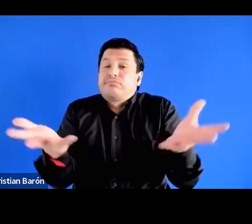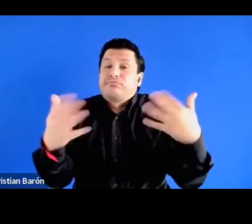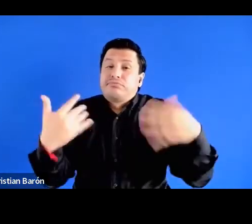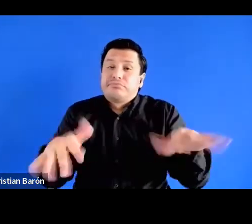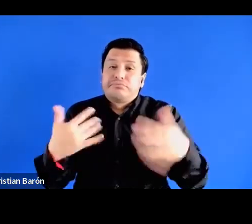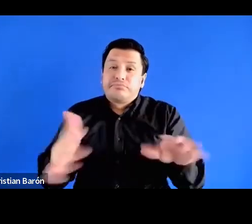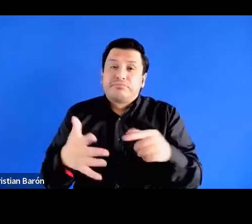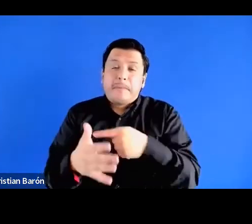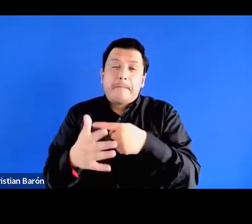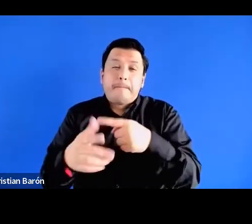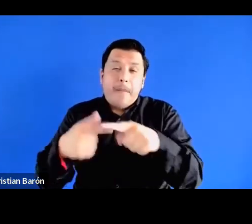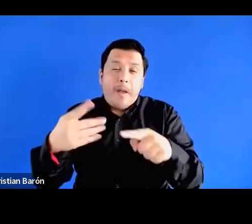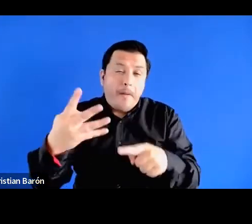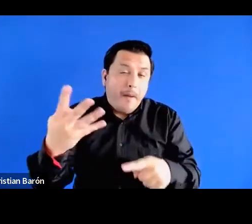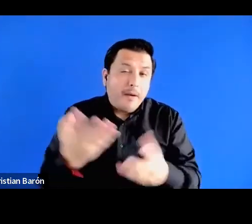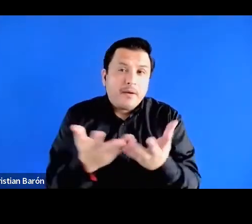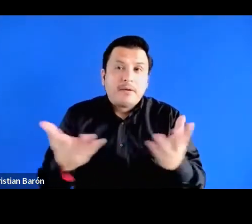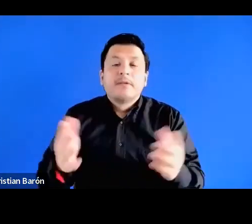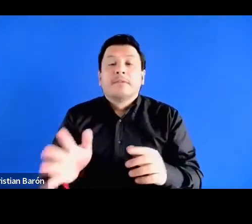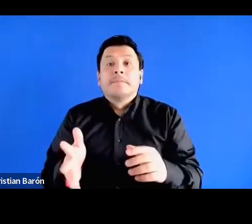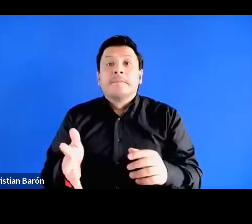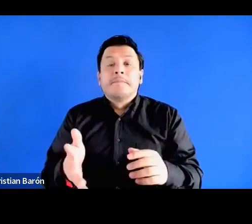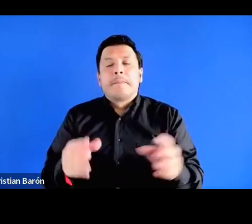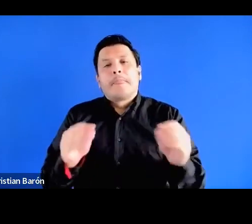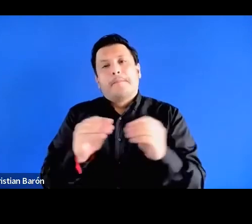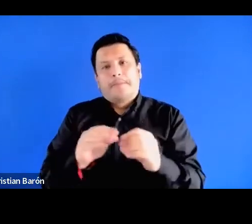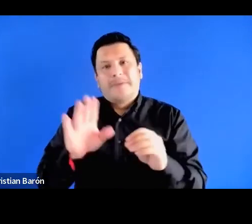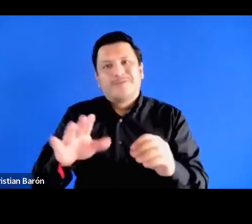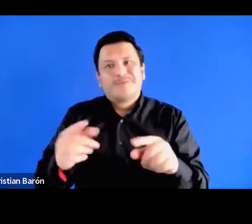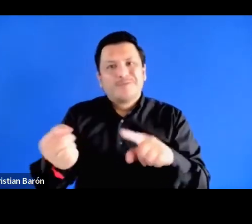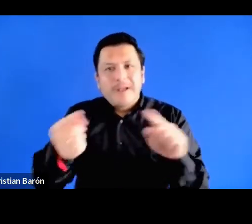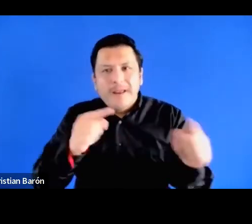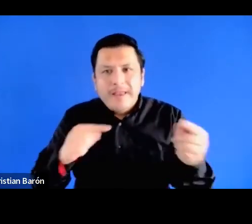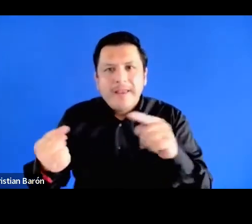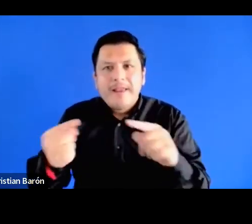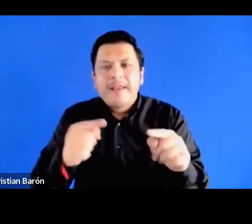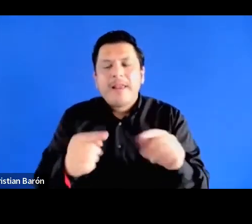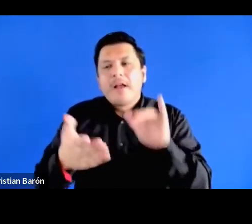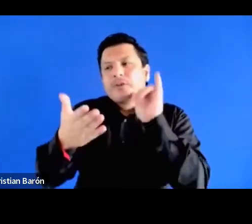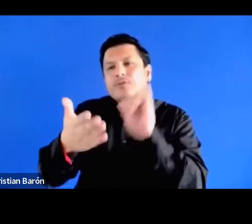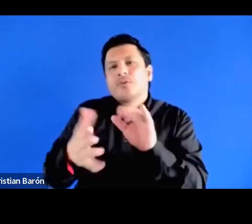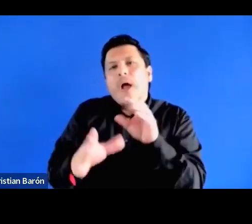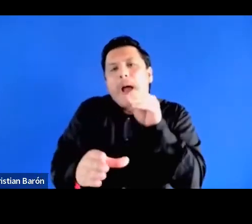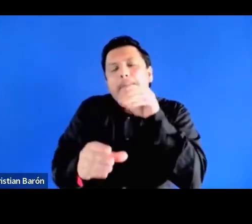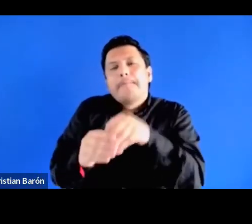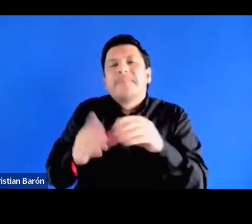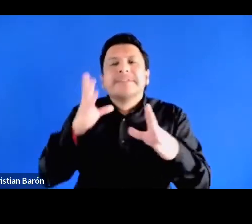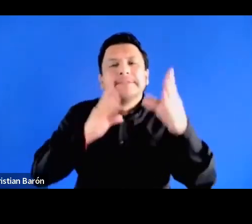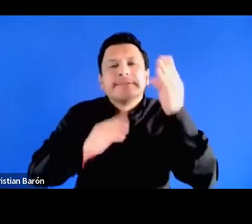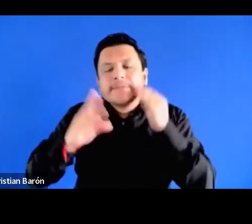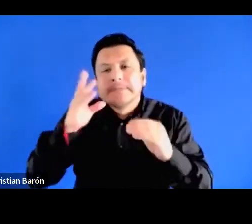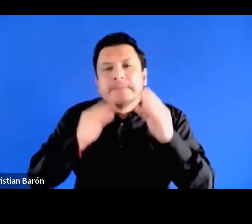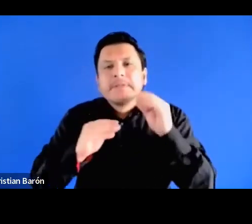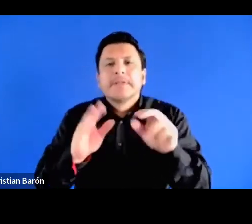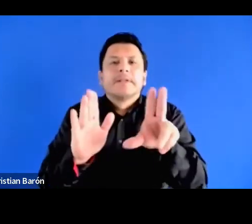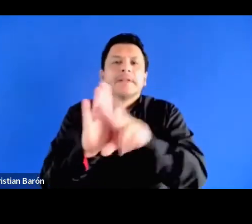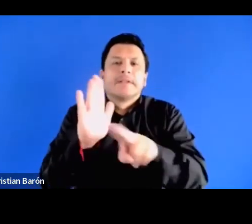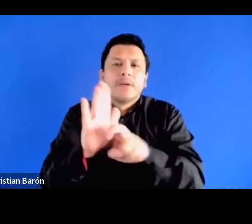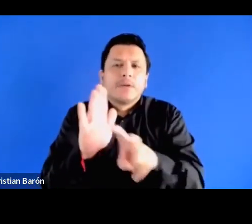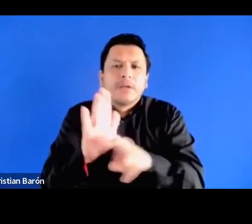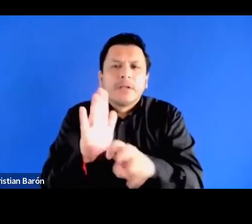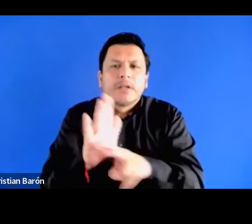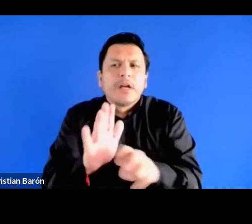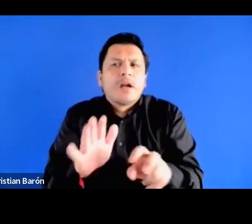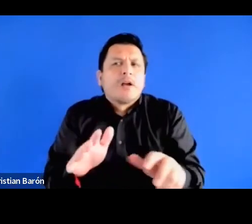parte del libro y también una discusión propiamente empírica teórico empírica sobre